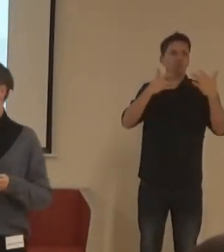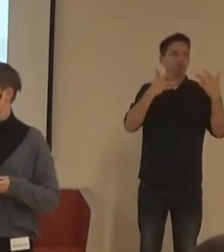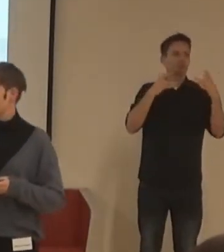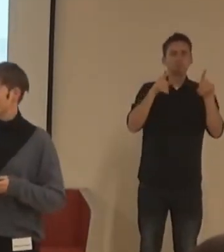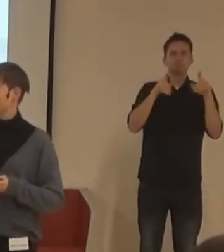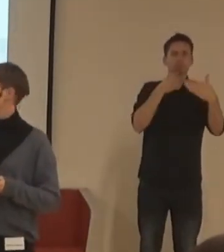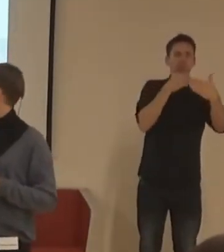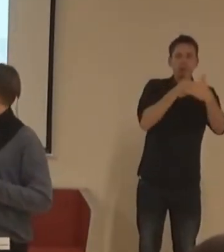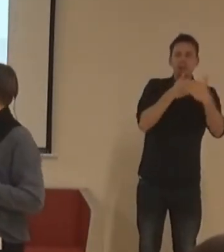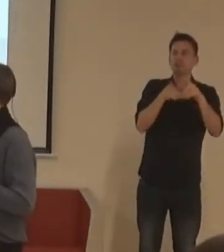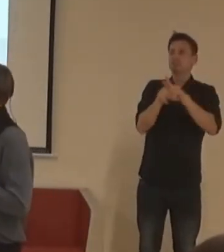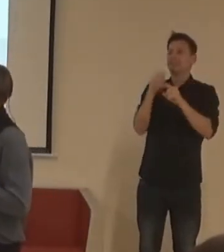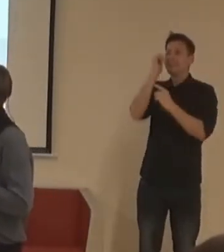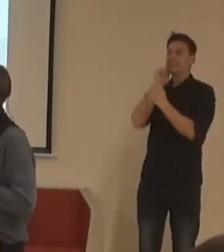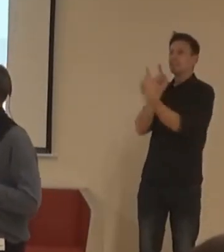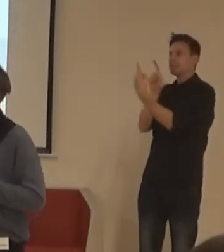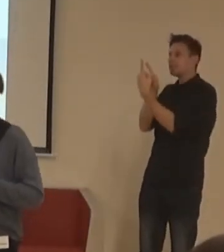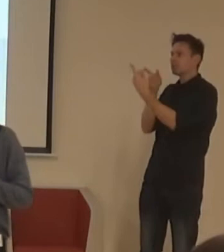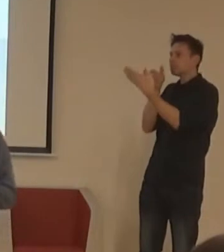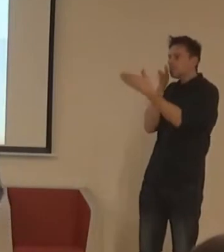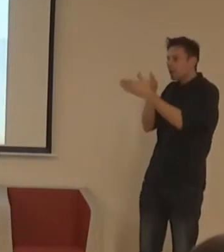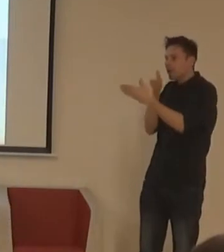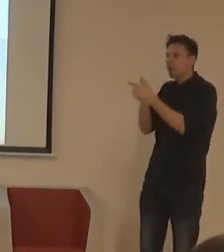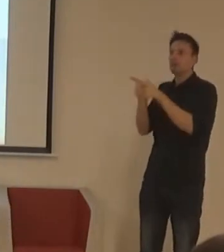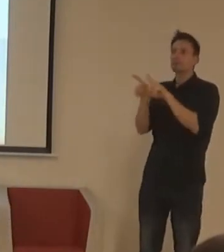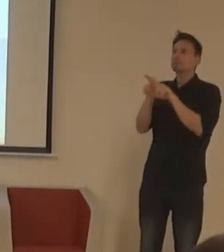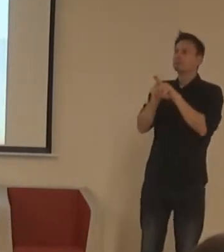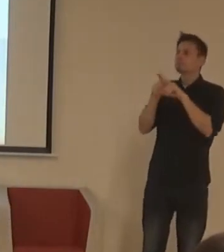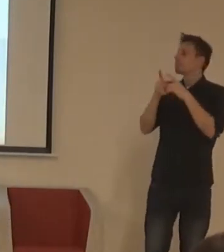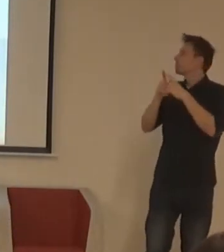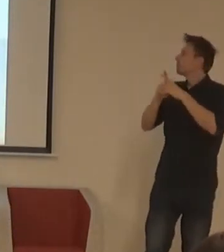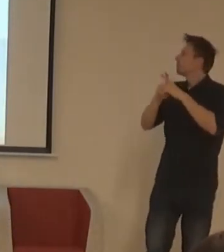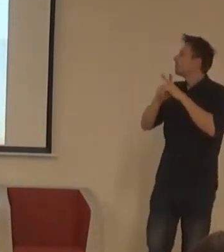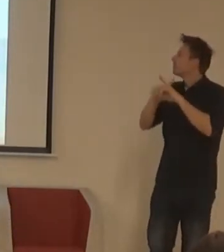službám, větským interakcím a neladům.